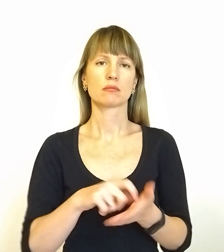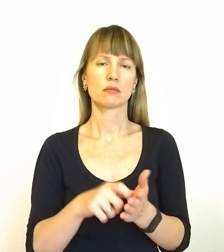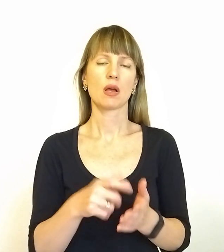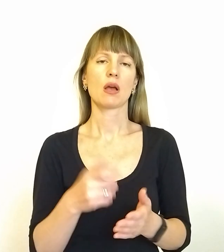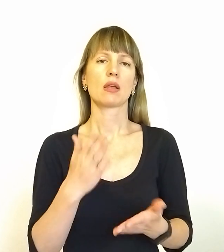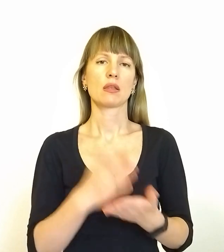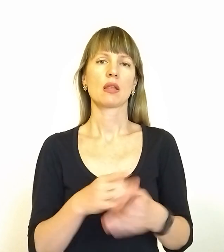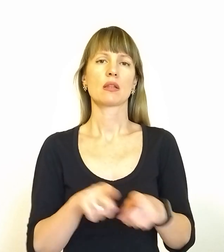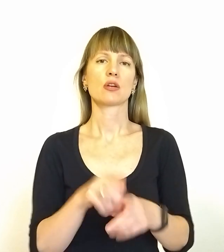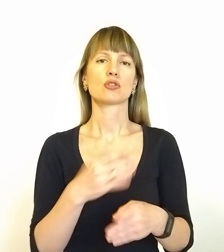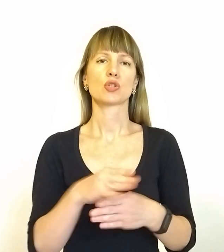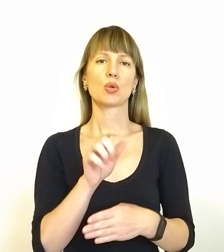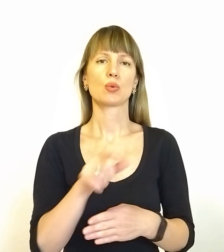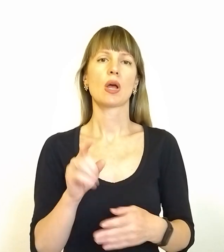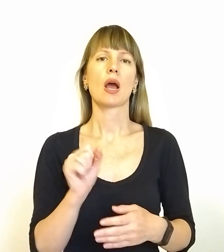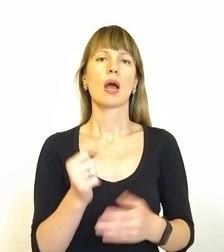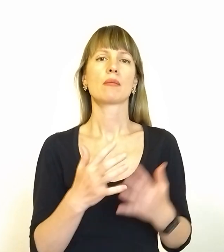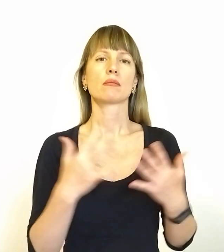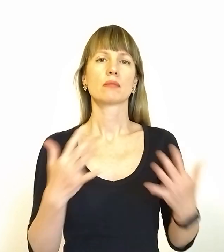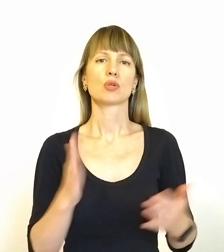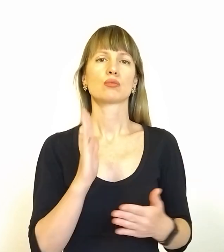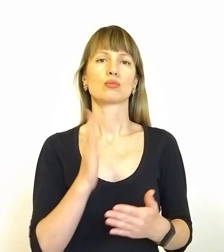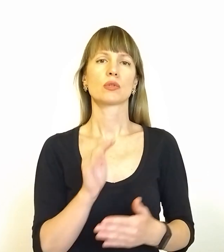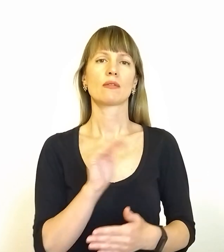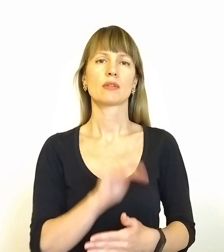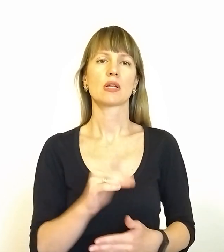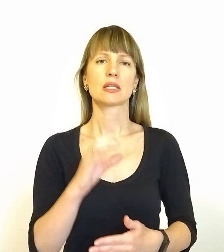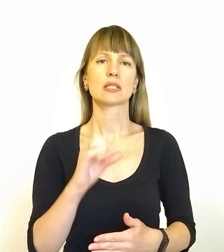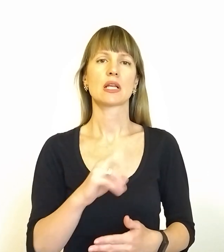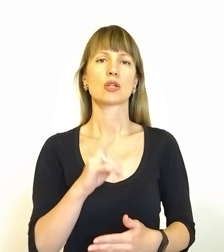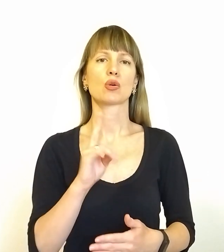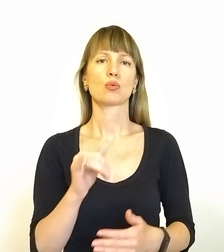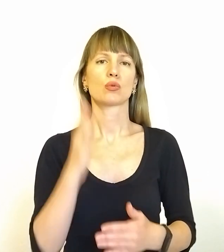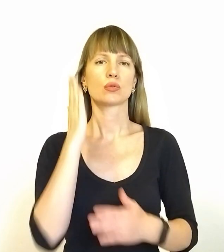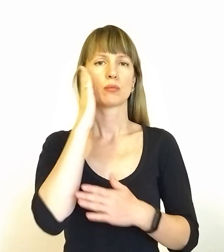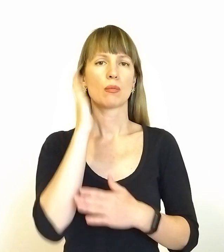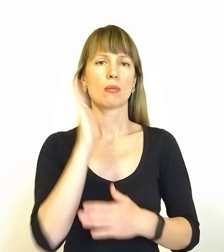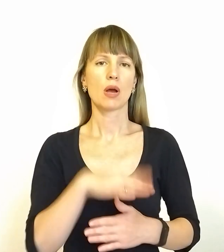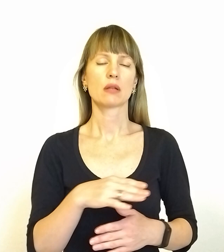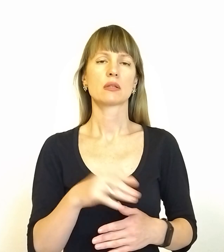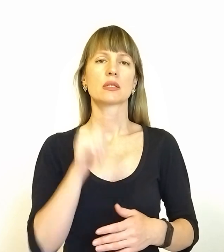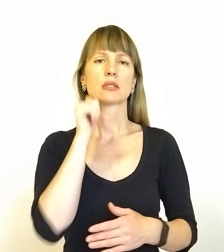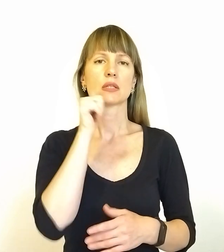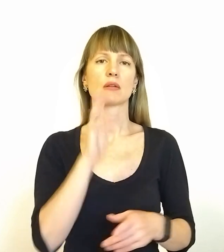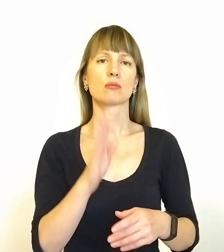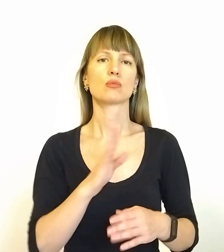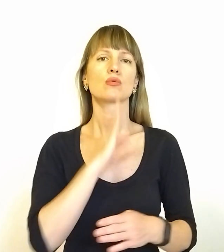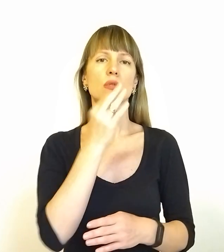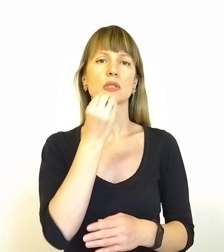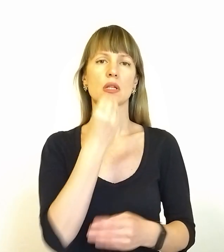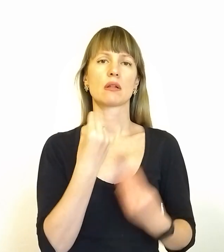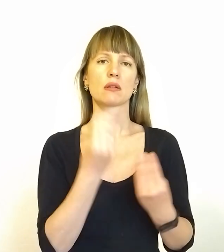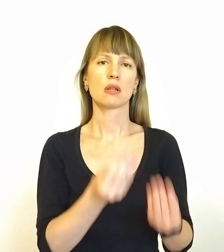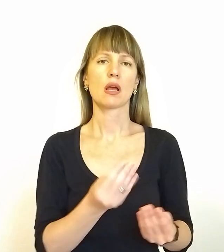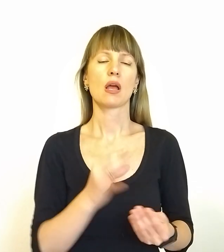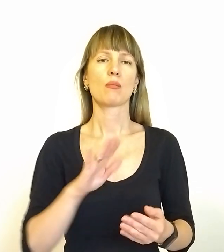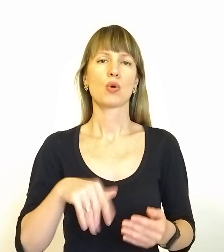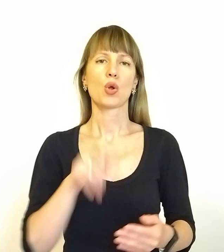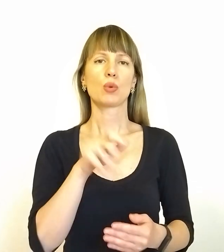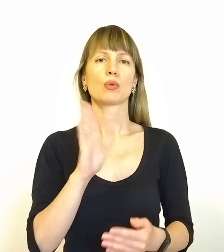частина людей. А більше, звичайно, буде в дитячому садку ночувати, завтра їм також сніданок буде наданий. І потім люди будуть далі